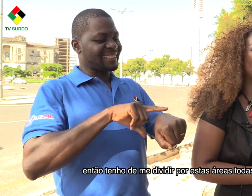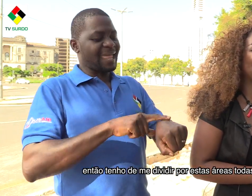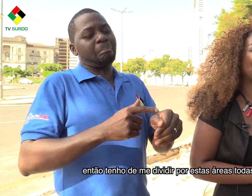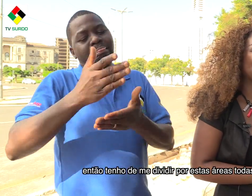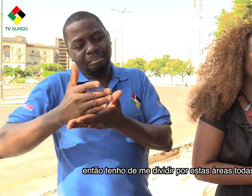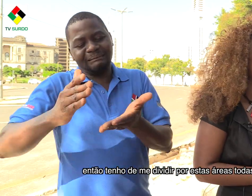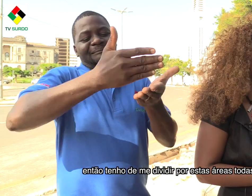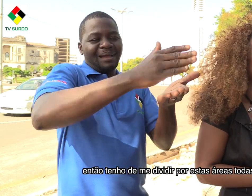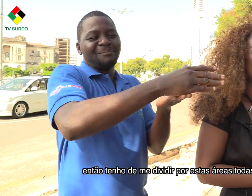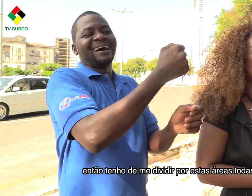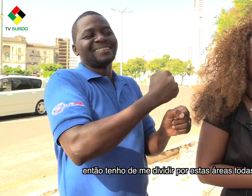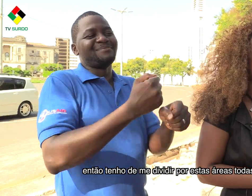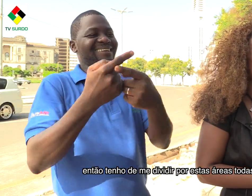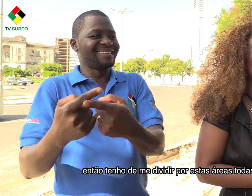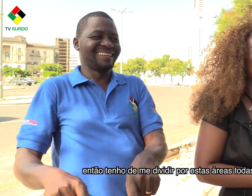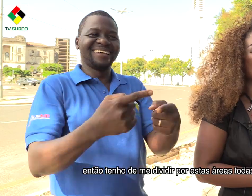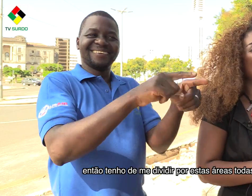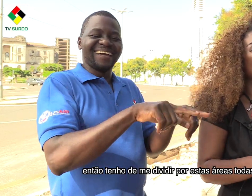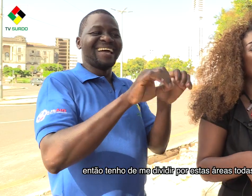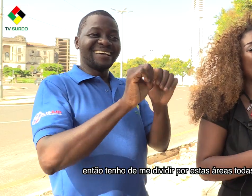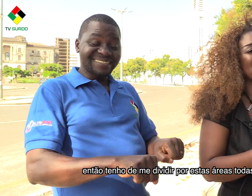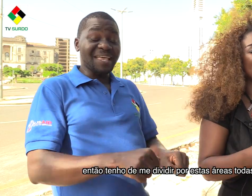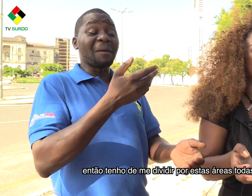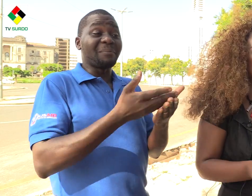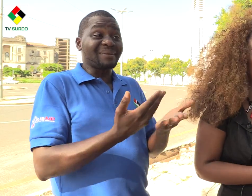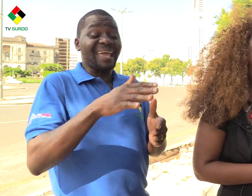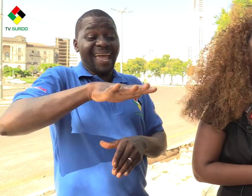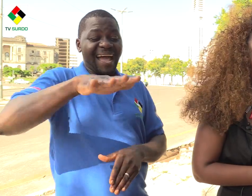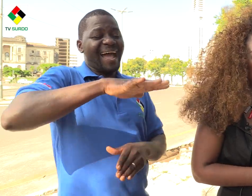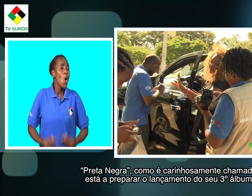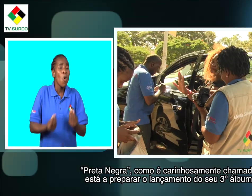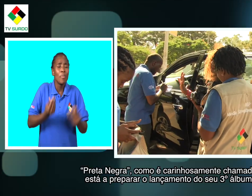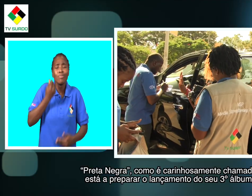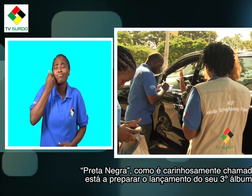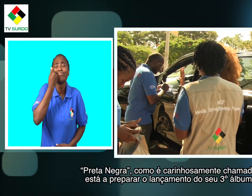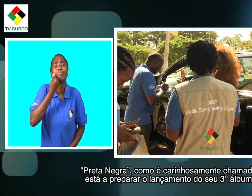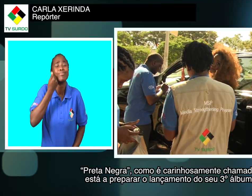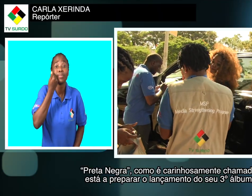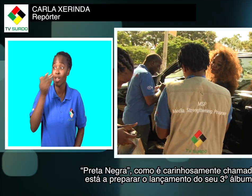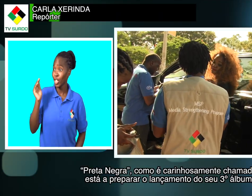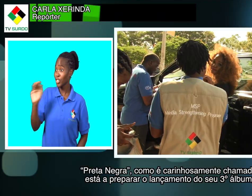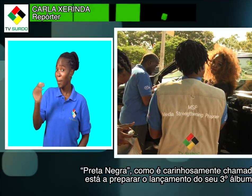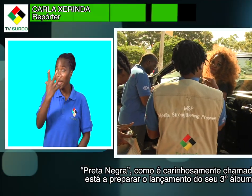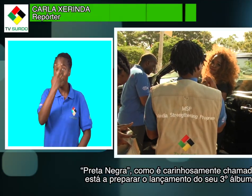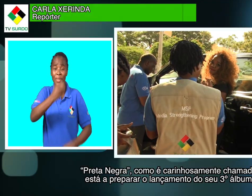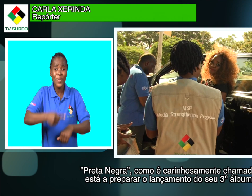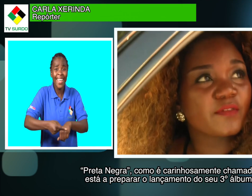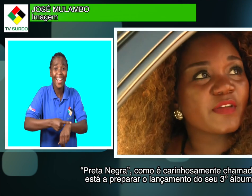por essas áreas todas. Preta Negra, como é carinhosamente